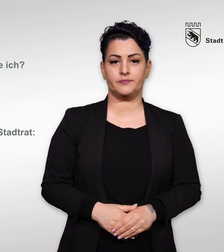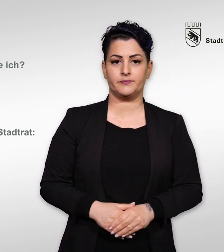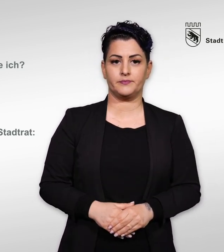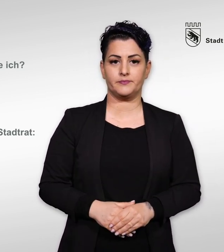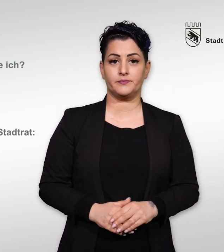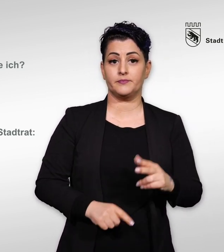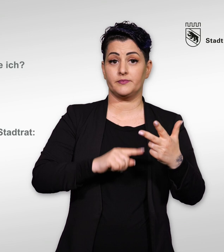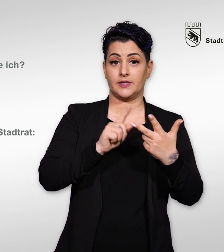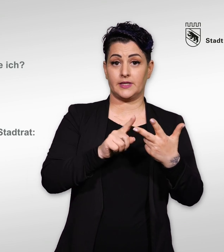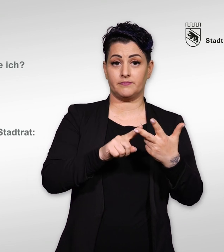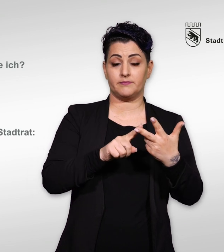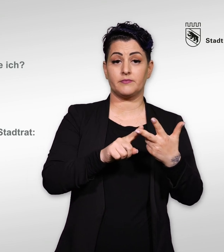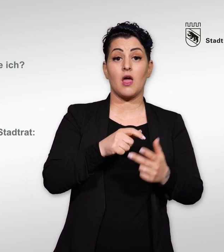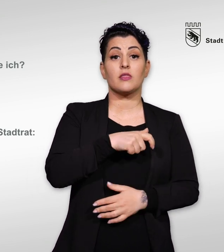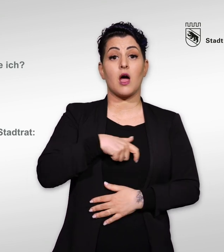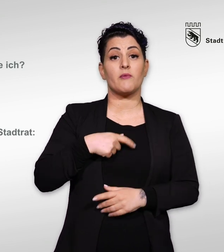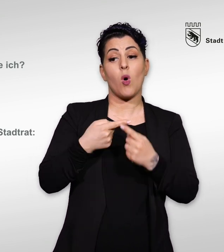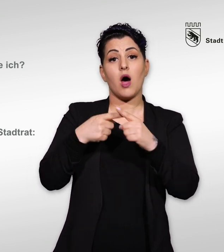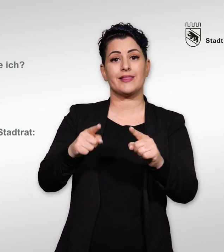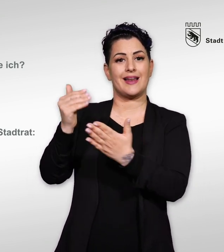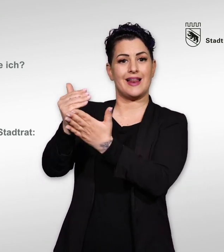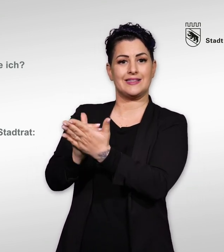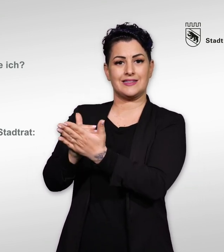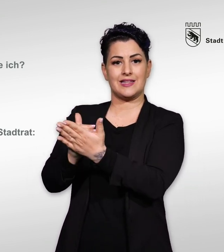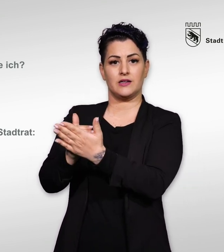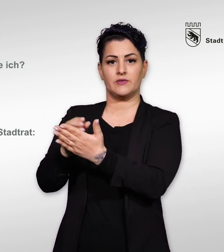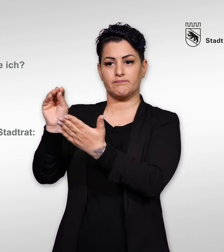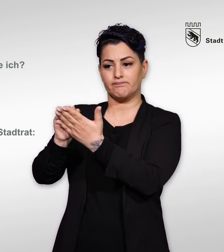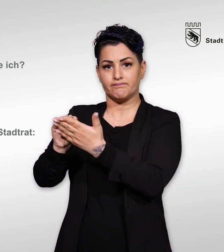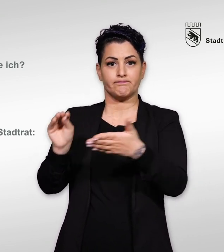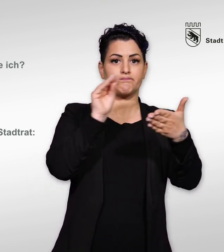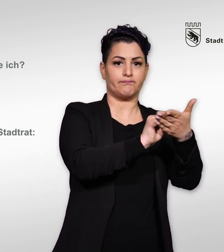Drittens Namen von anderen Listen aufschreiben, das heißt panaschieren.